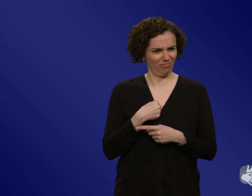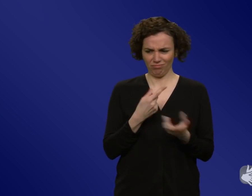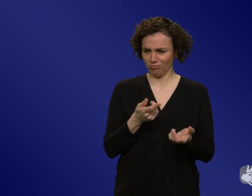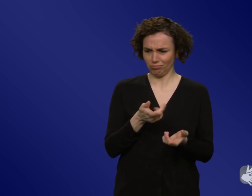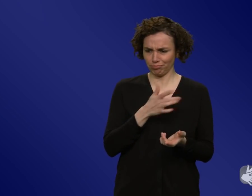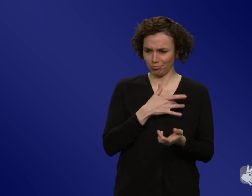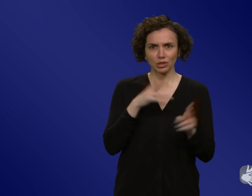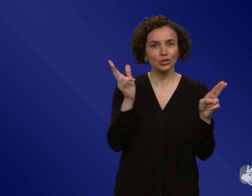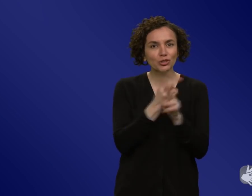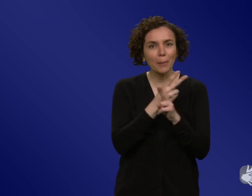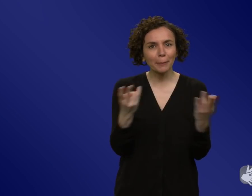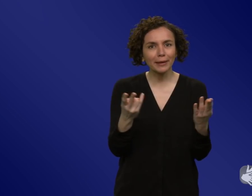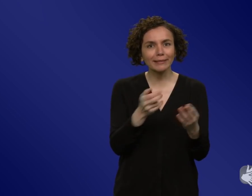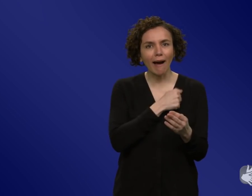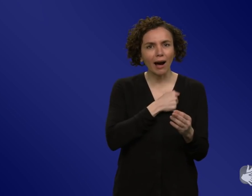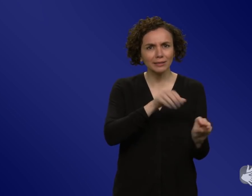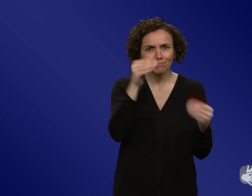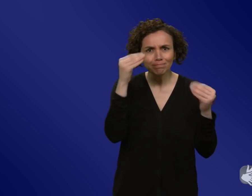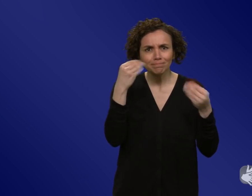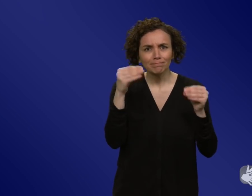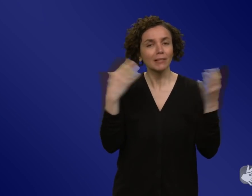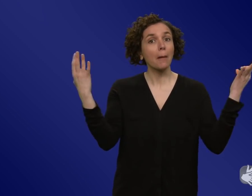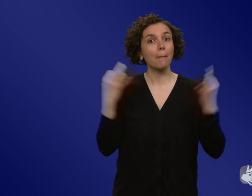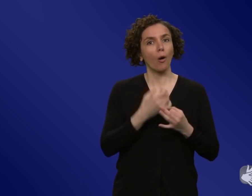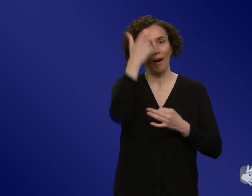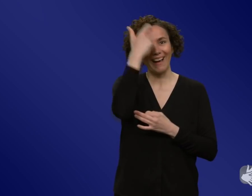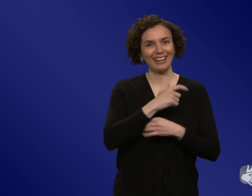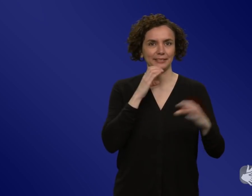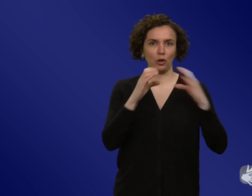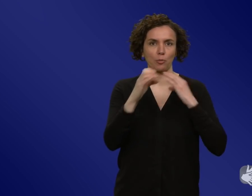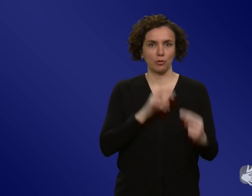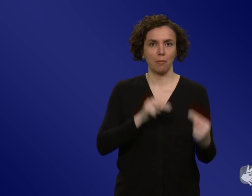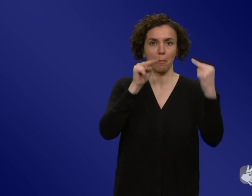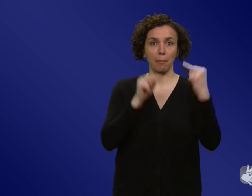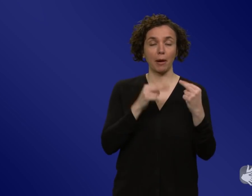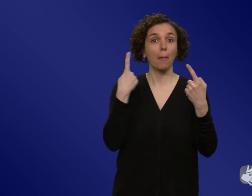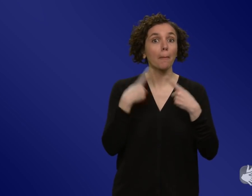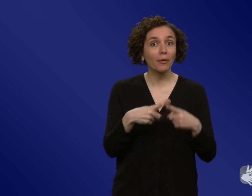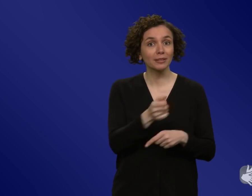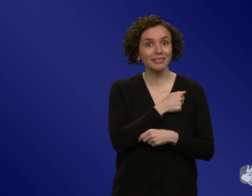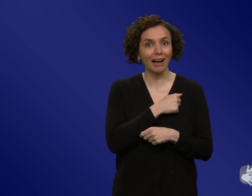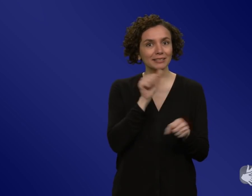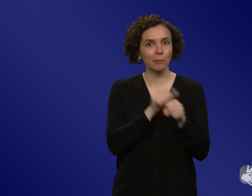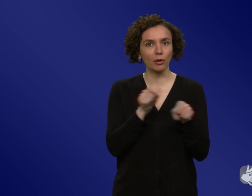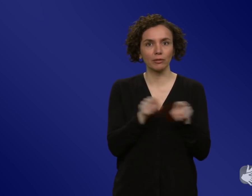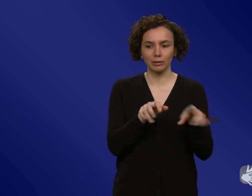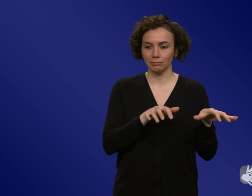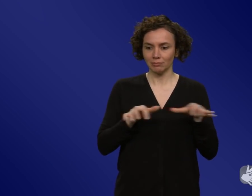lieber Kommunikation auf Augenhöhe. Plus, Angst kann auch lähmen. Also, dass ich mich zwar vielleicht vor einer Sache fürchte, vor einem Virus